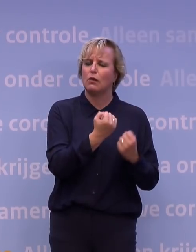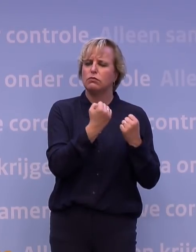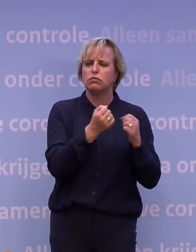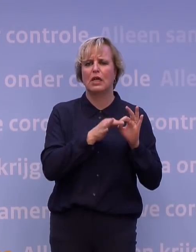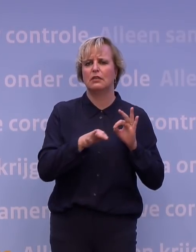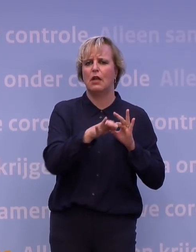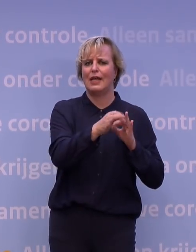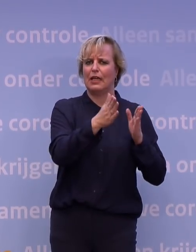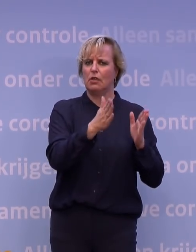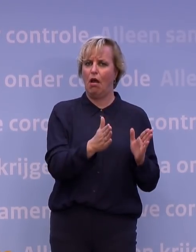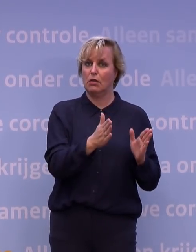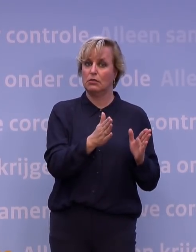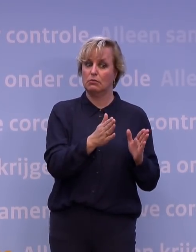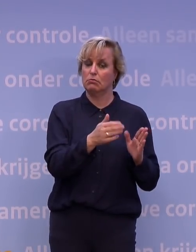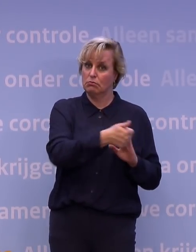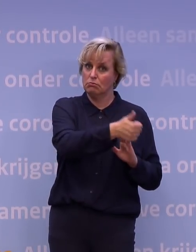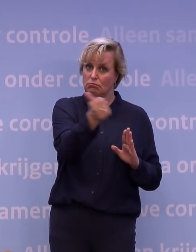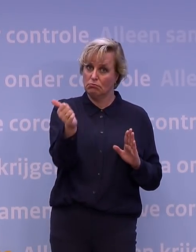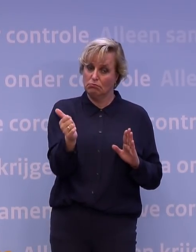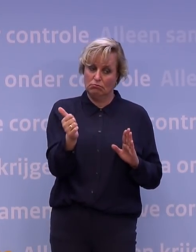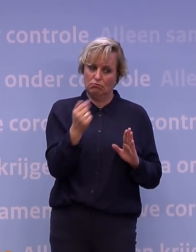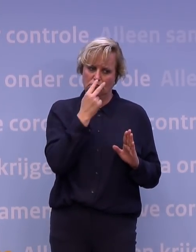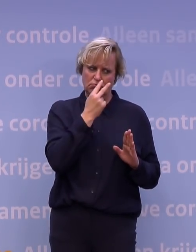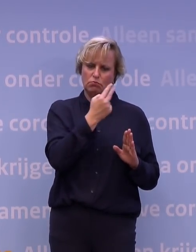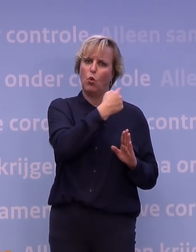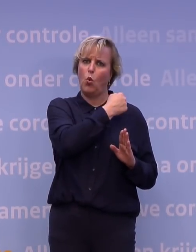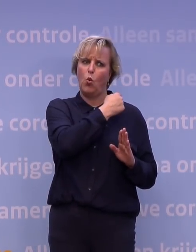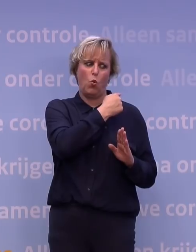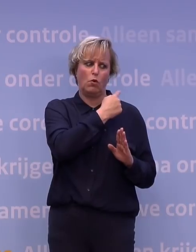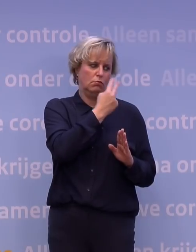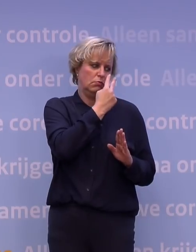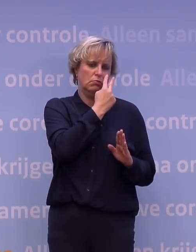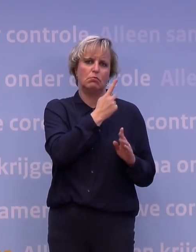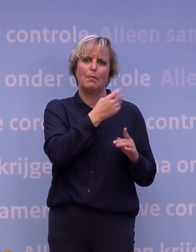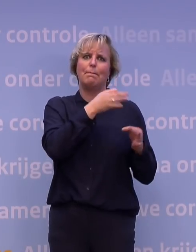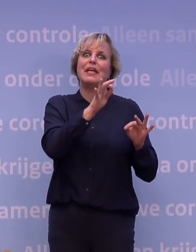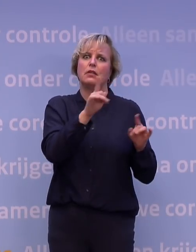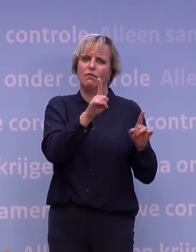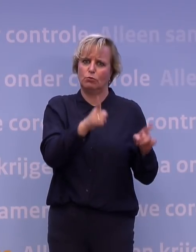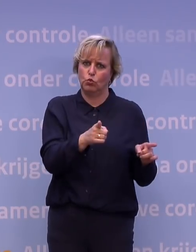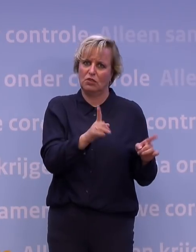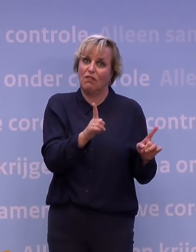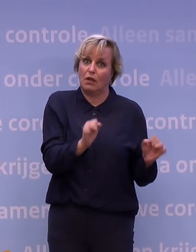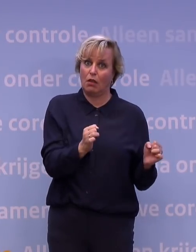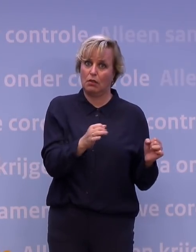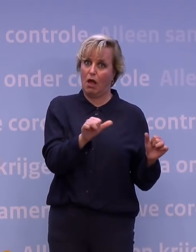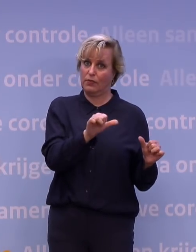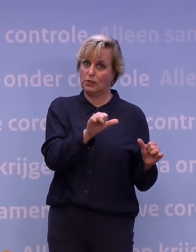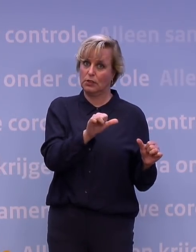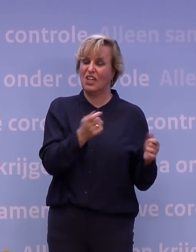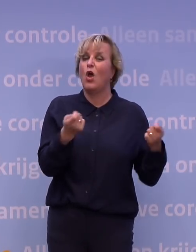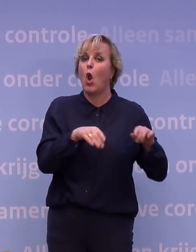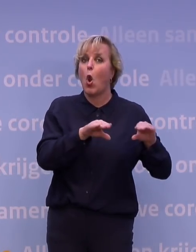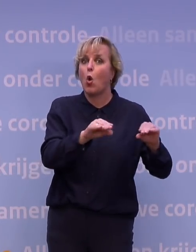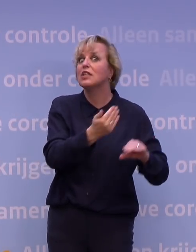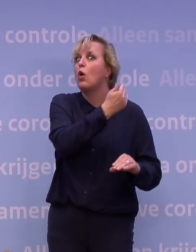met iedereen die dat voorjaar heeft meegemaakt om te kijken wat zouden we anders en beter kunnen doen. En die lockdown, hoe onvermijdelijk die